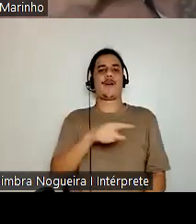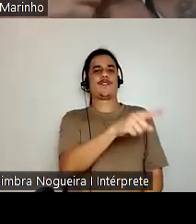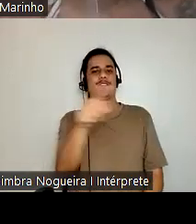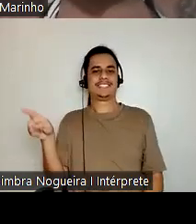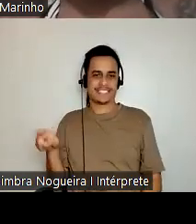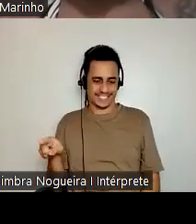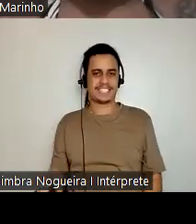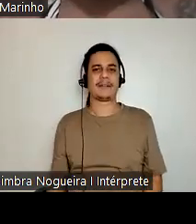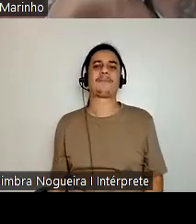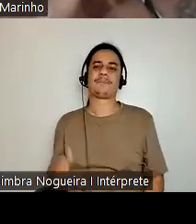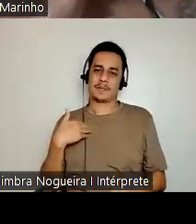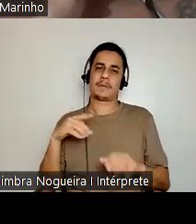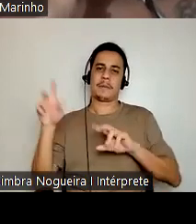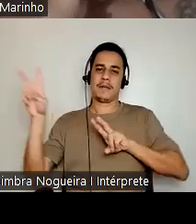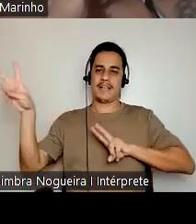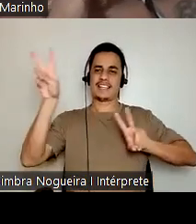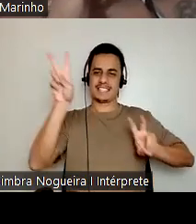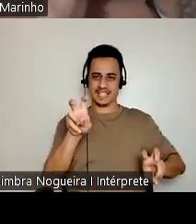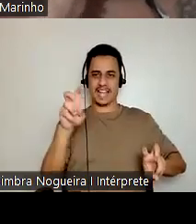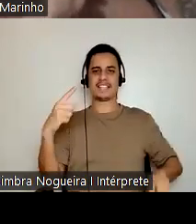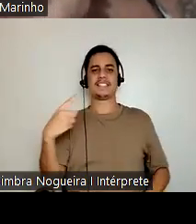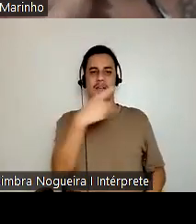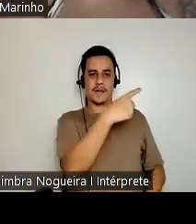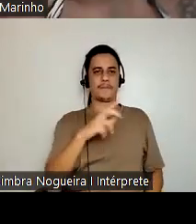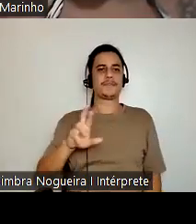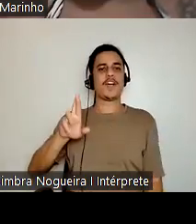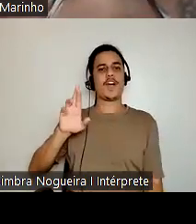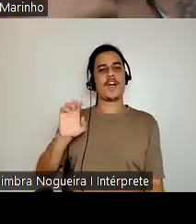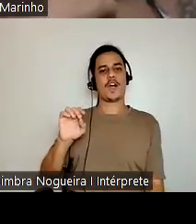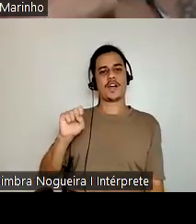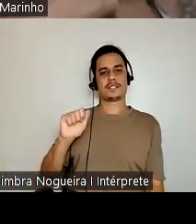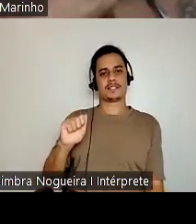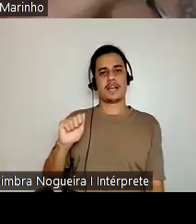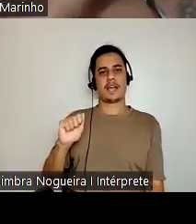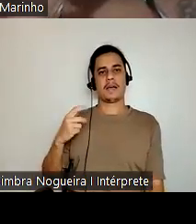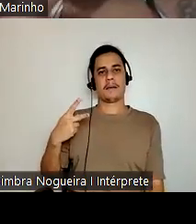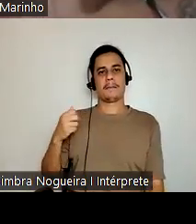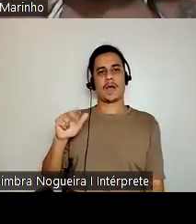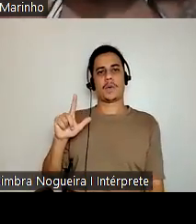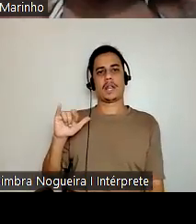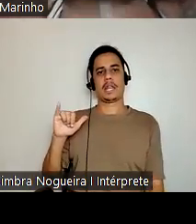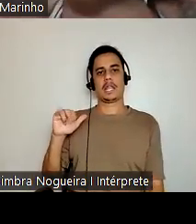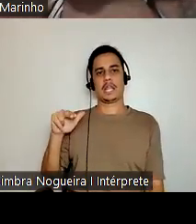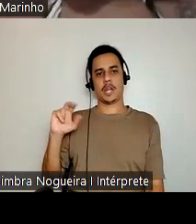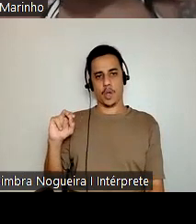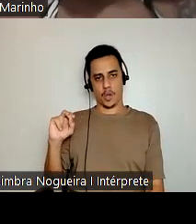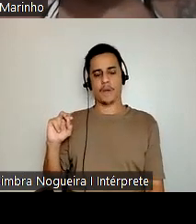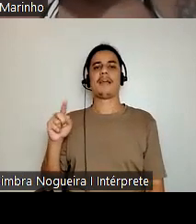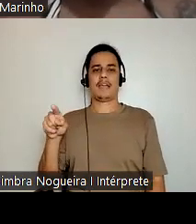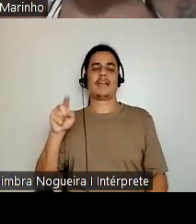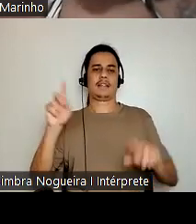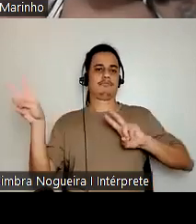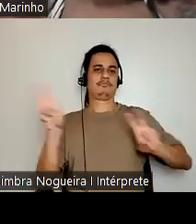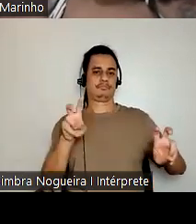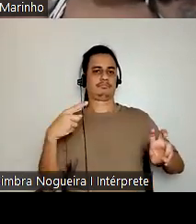trouxe esse texto, esse trecho de Rosana Paulino, que ela fez desse conteúdo do Diálogos Ausentes, Vozes